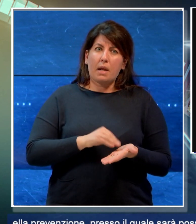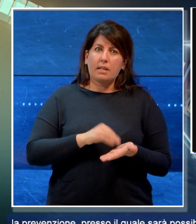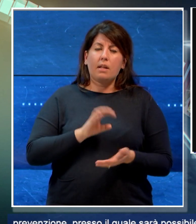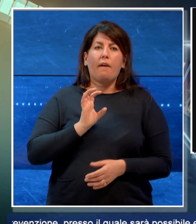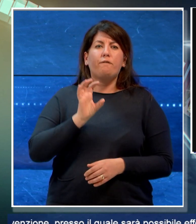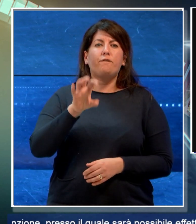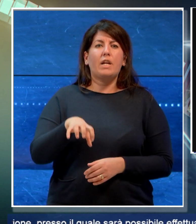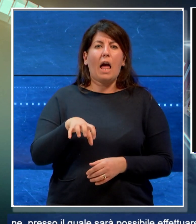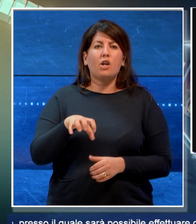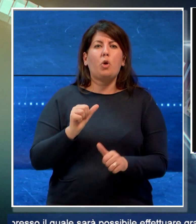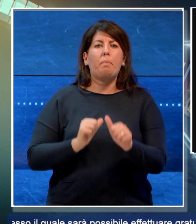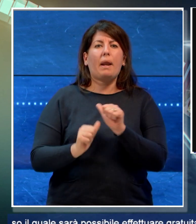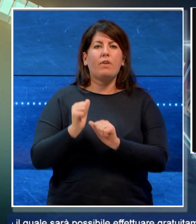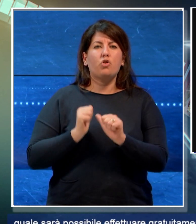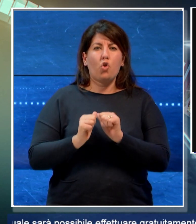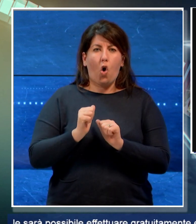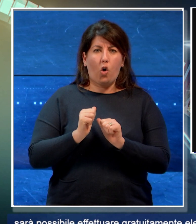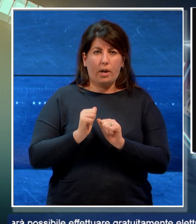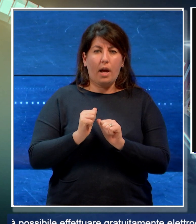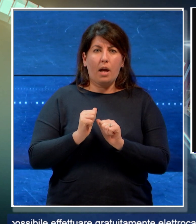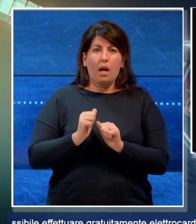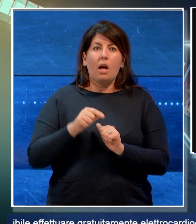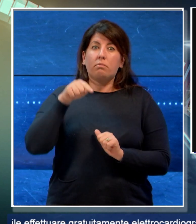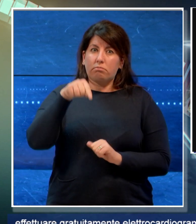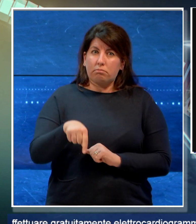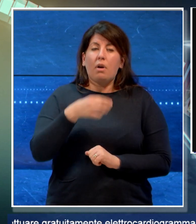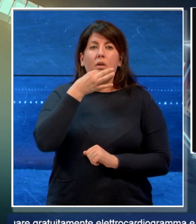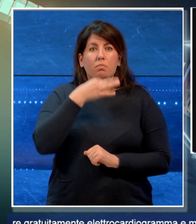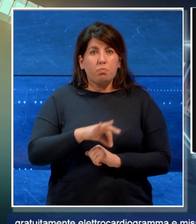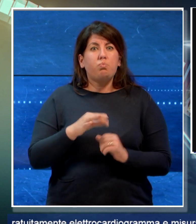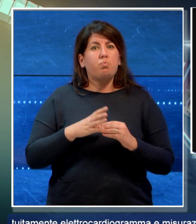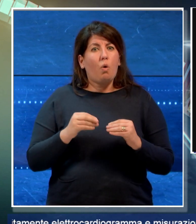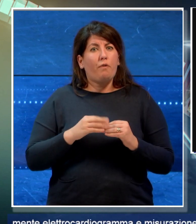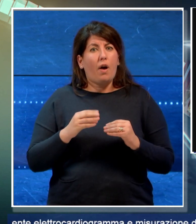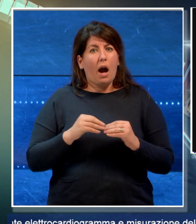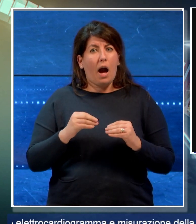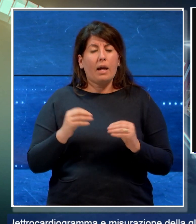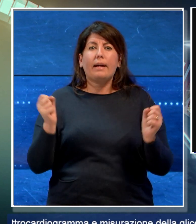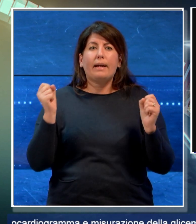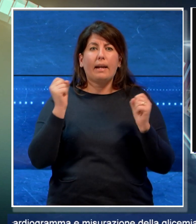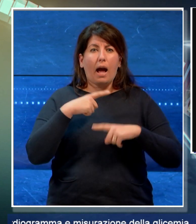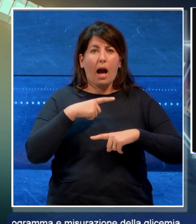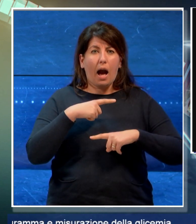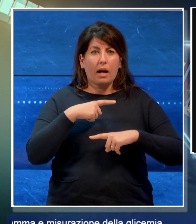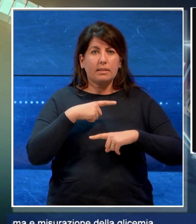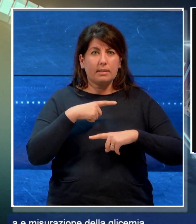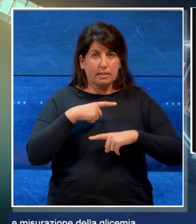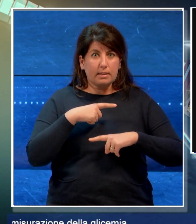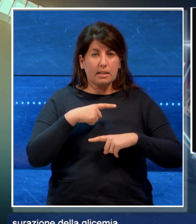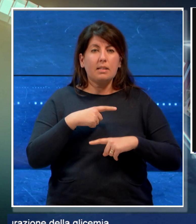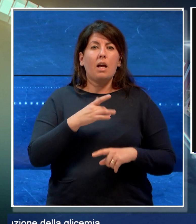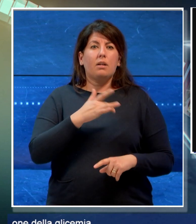villaggio della prevenzione dove sarà possibile effettuare gratuitamente